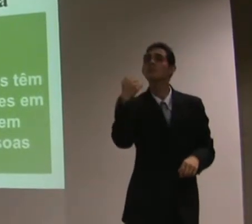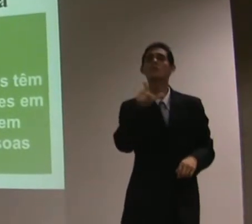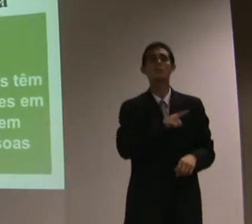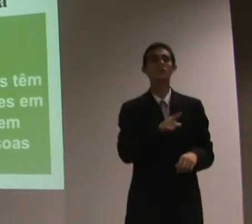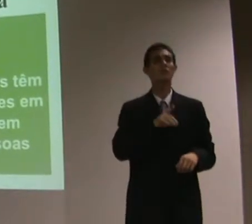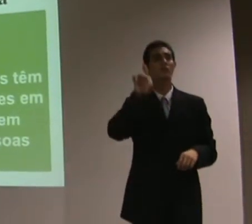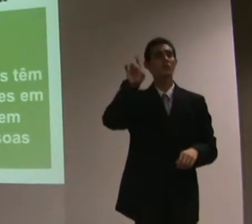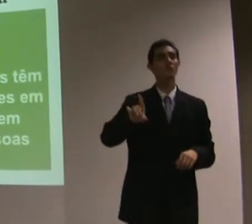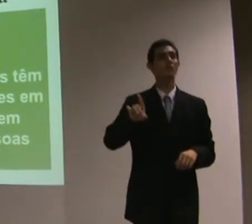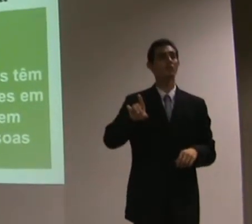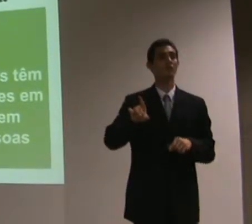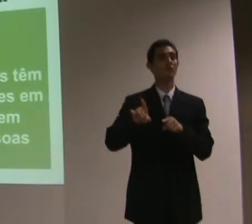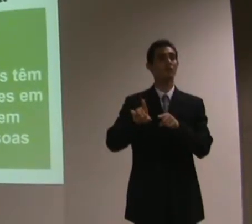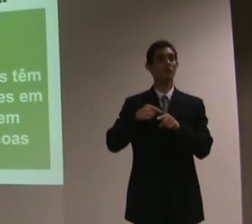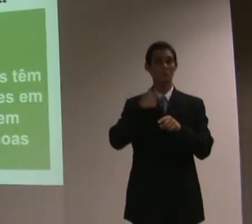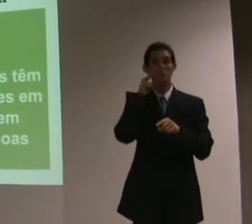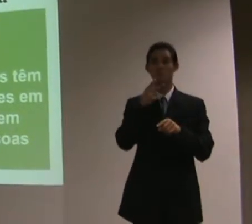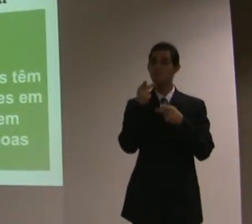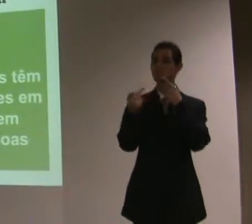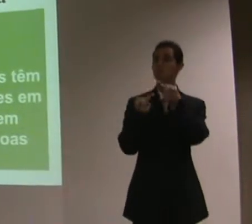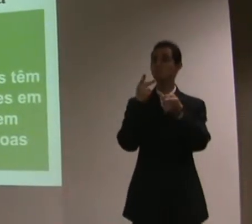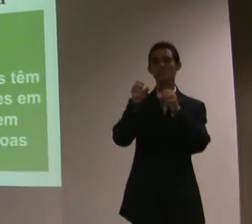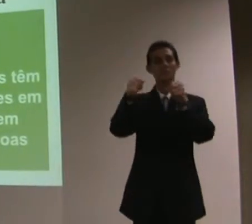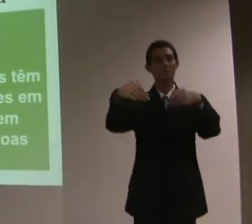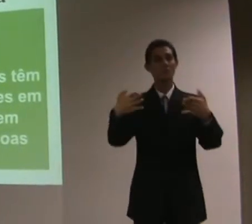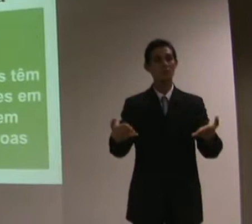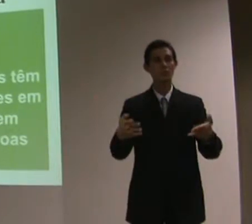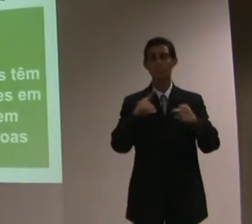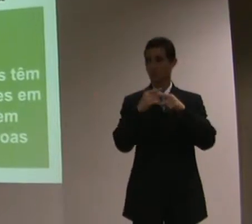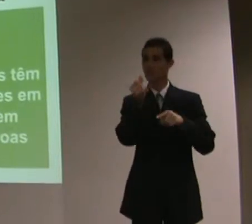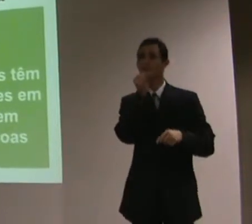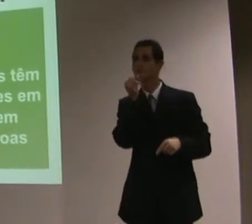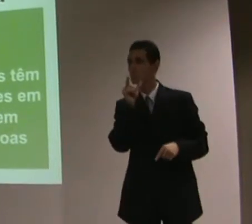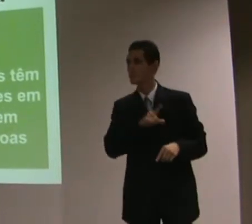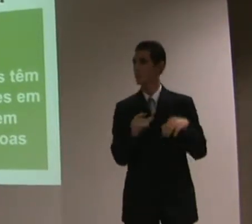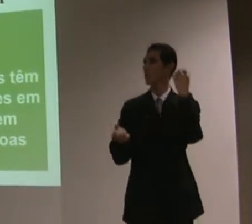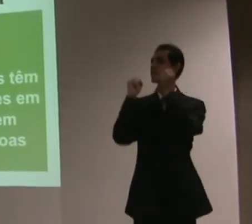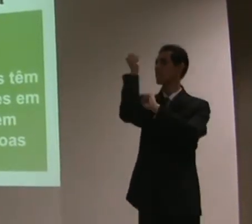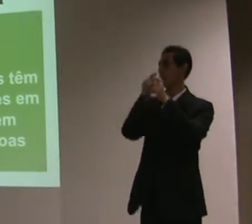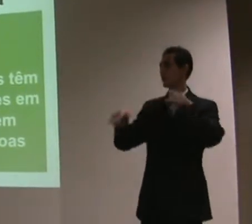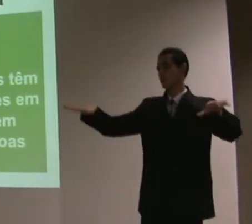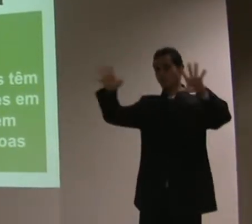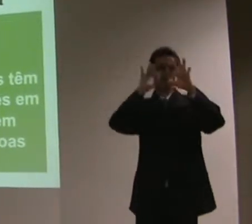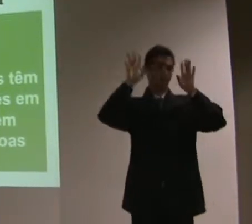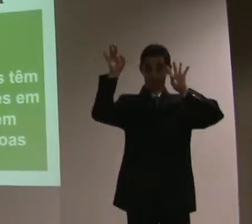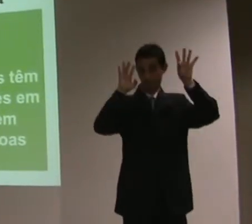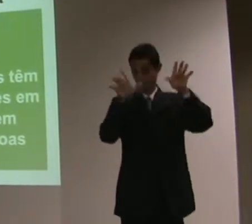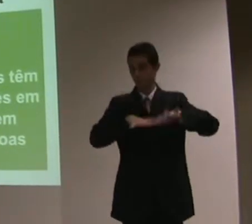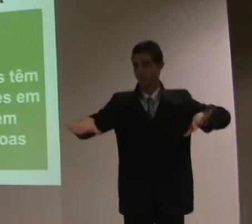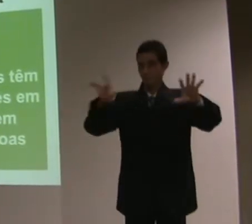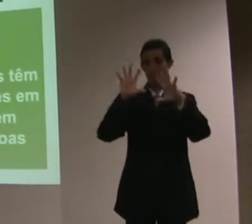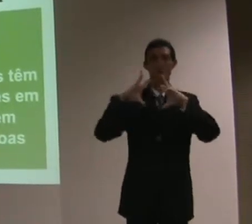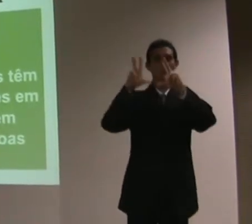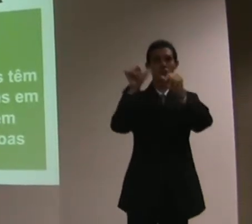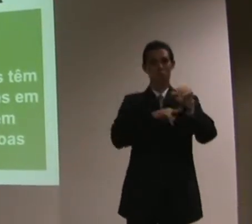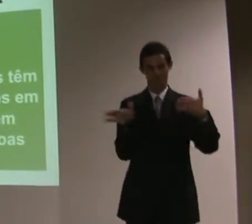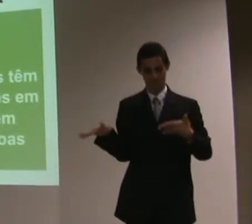deficiência. Então, vamos lá. Vamos vir aqui a uma fábrica, estamos trabalhando, nós temos aqui alguns